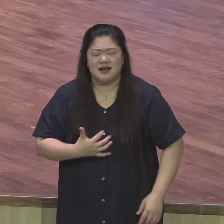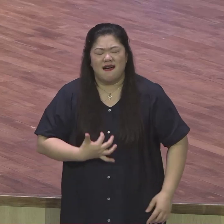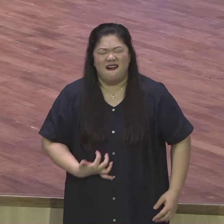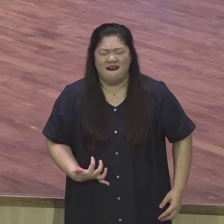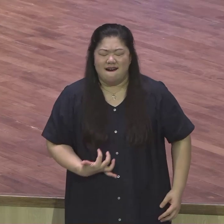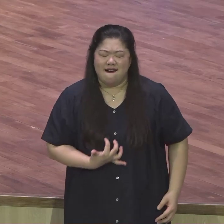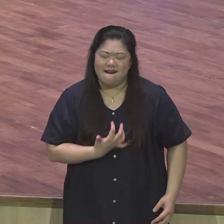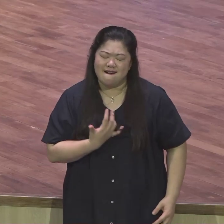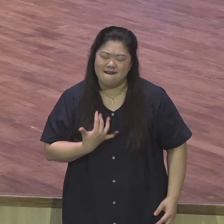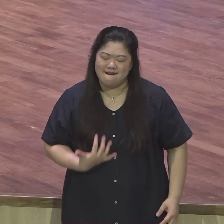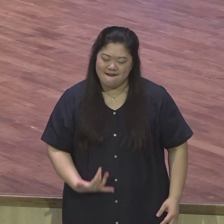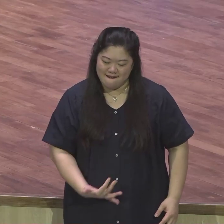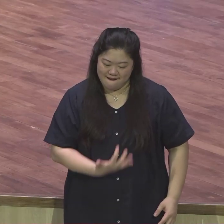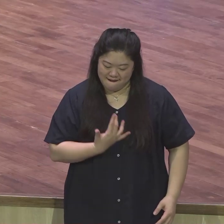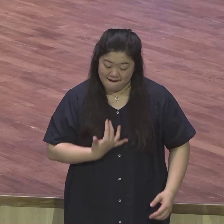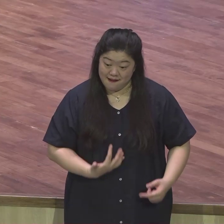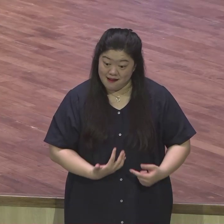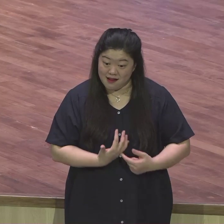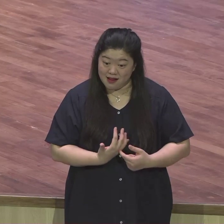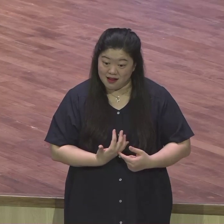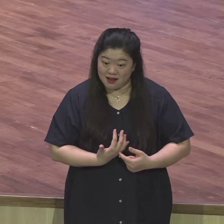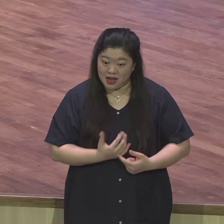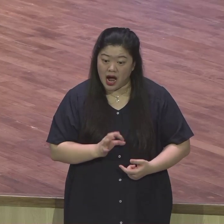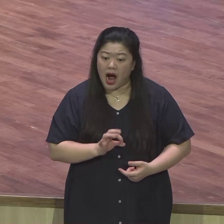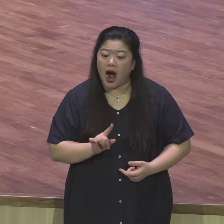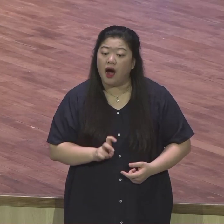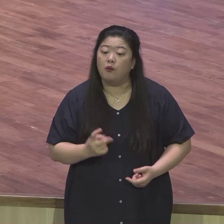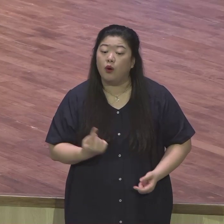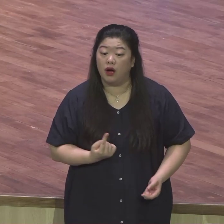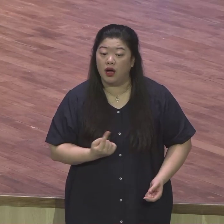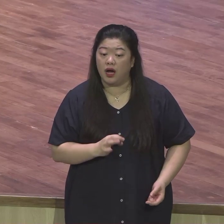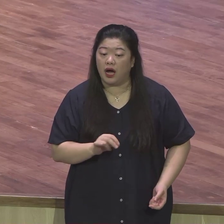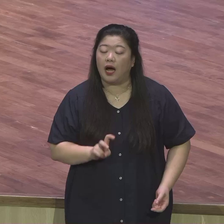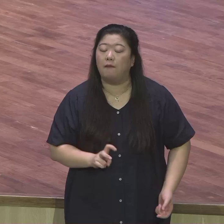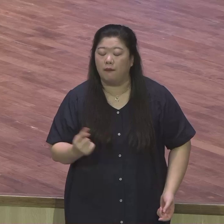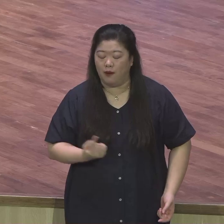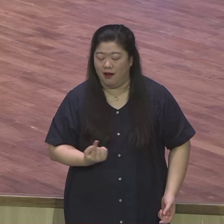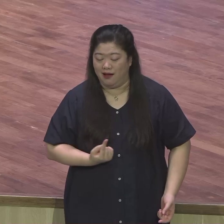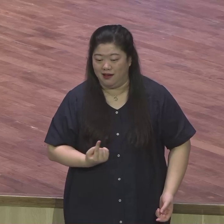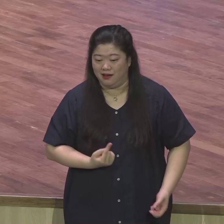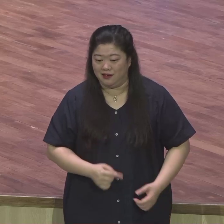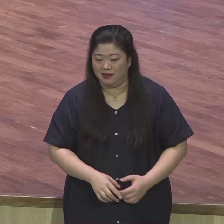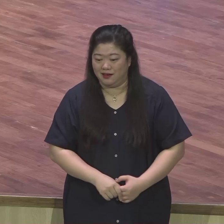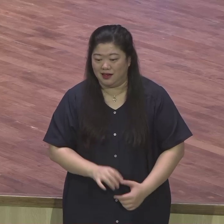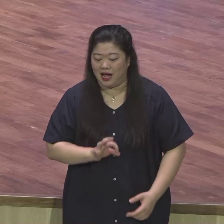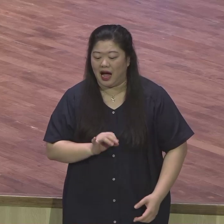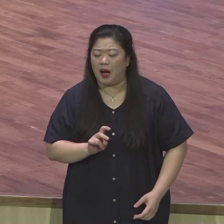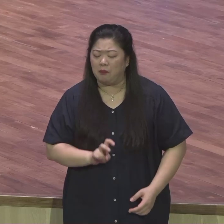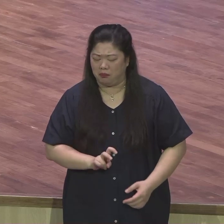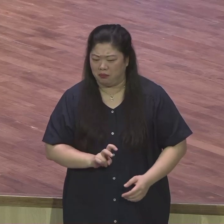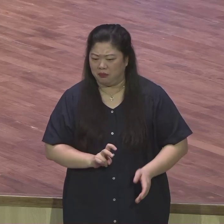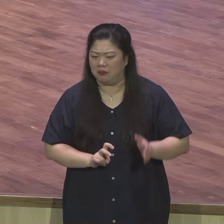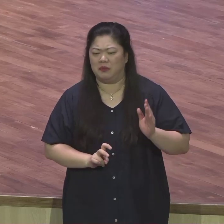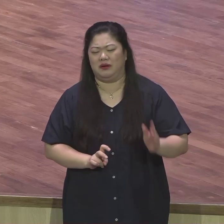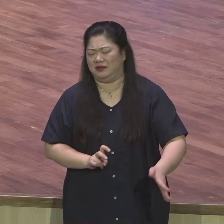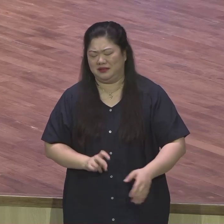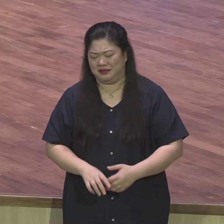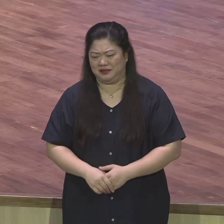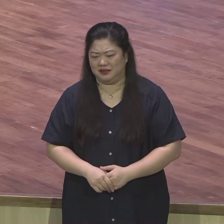안 걸립니다. 주로 내가 주의해 보면 내성적인 사람 암으로 빨리 죽고 암 내지는 빨리 심장마비는 빨리